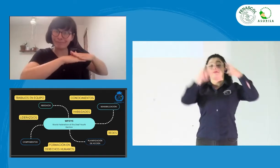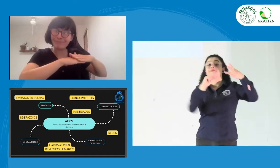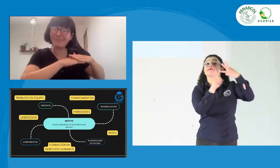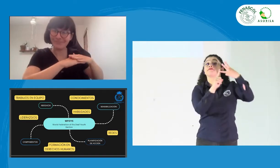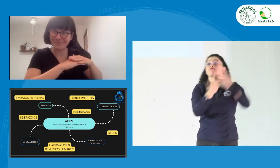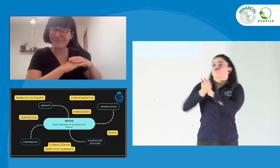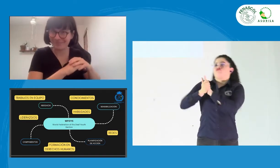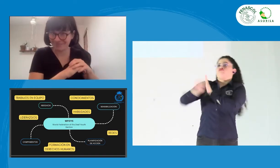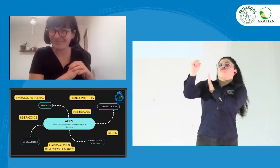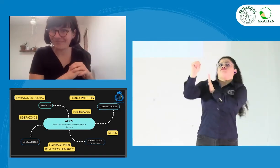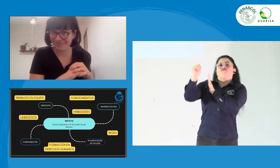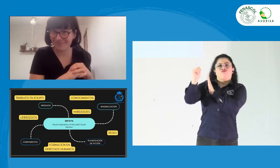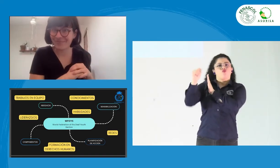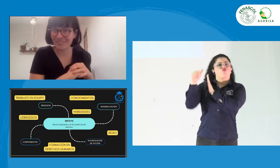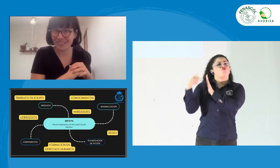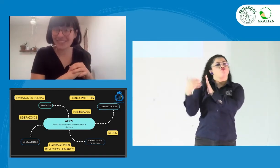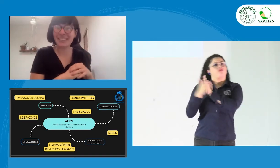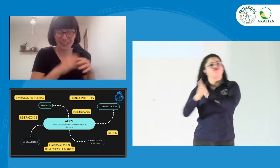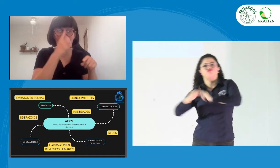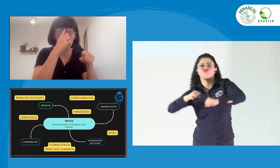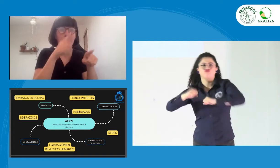Hay ese desarrollo de habilidades.